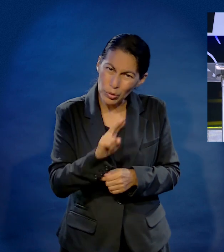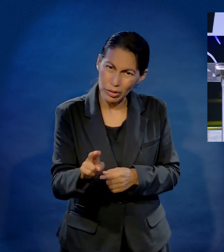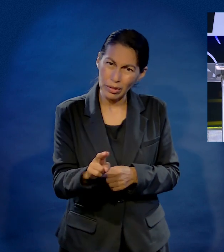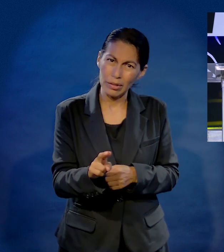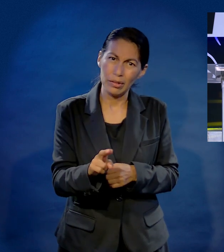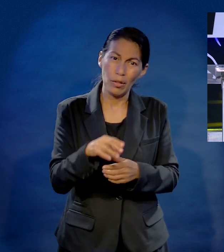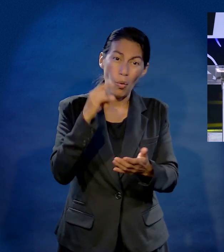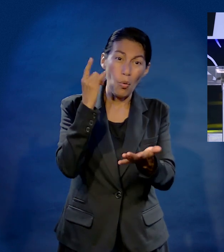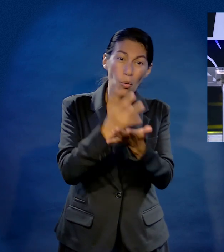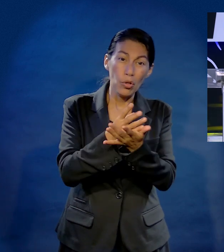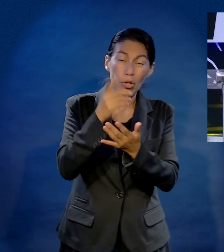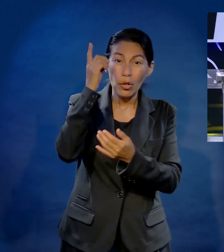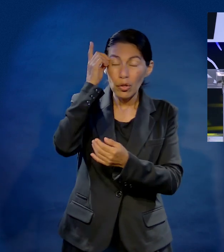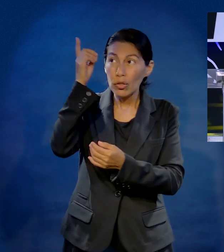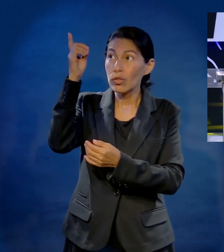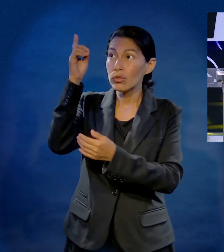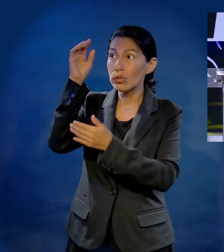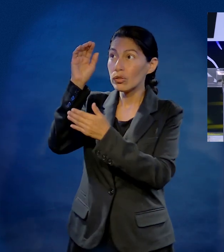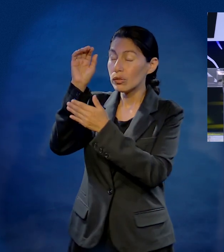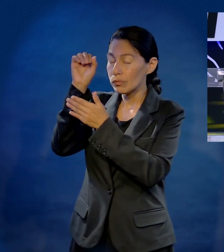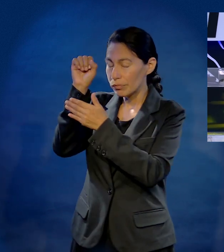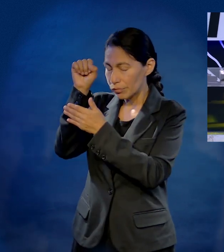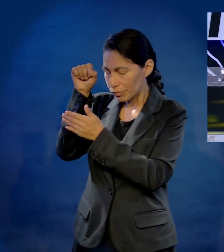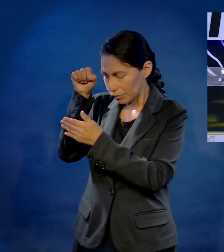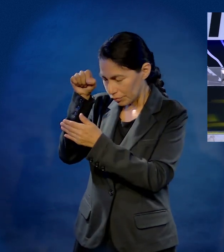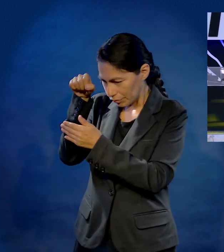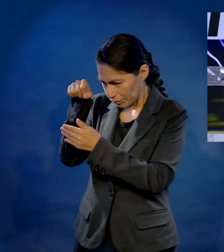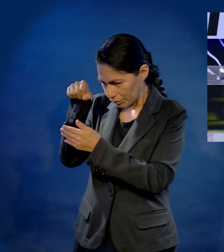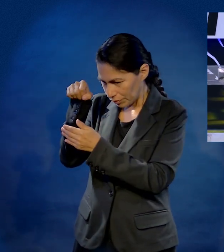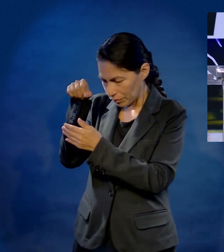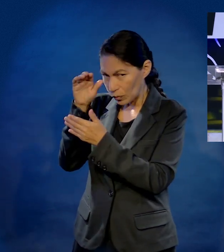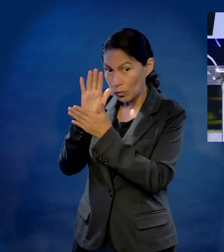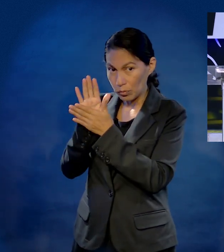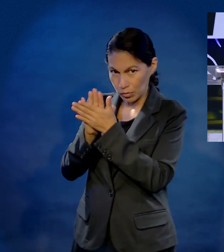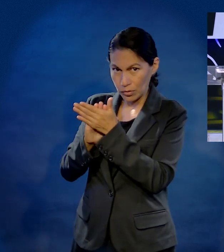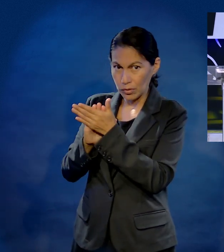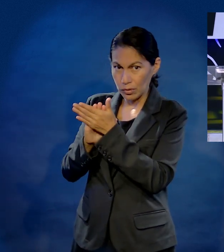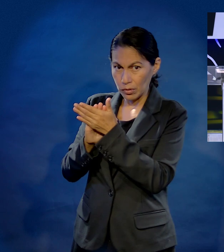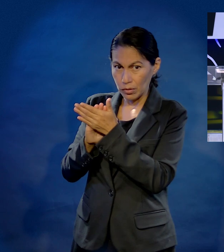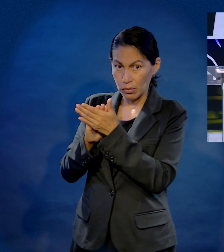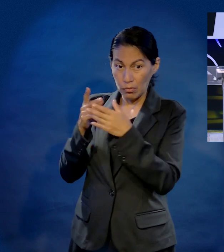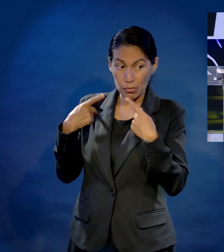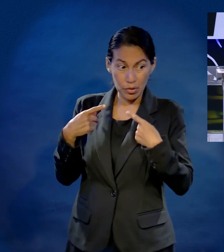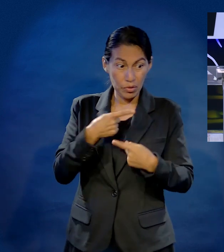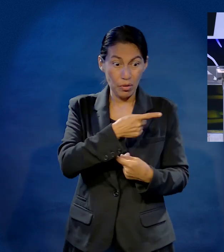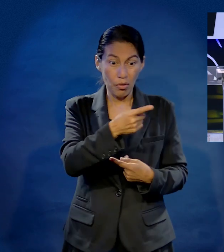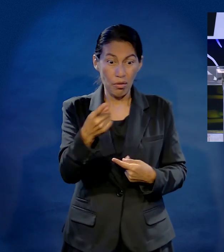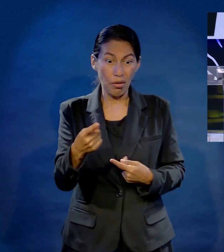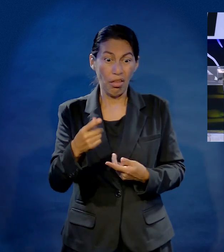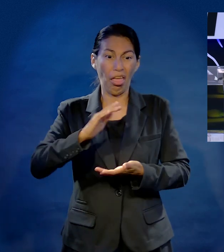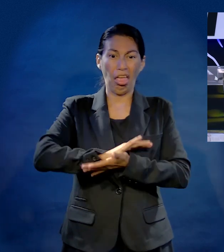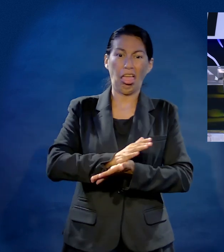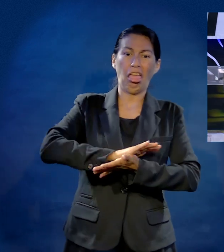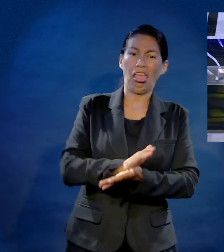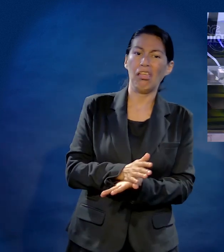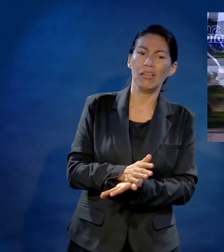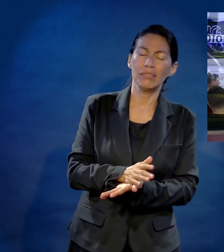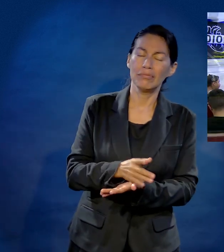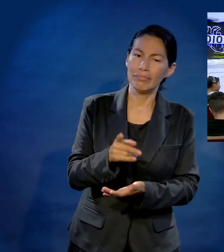solamente ante su Dios. Respete a todos, honre a todos, pero nunca deje que nadie